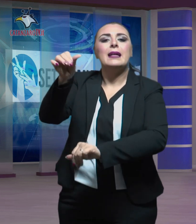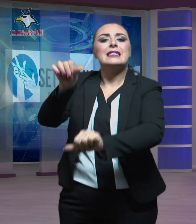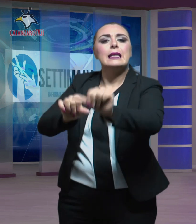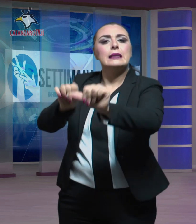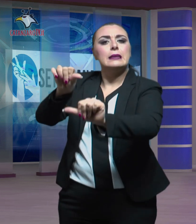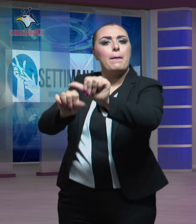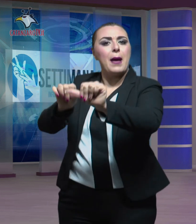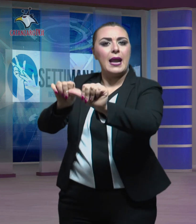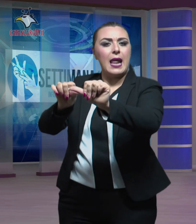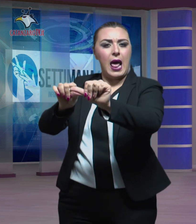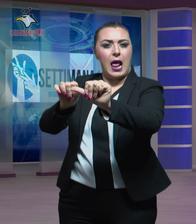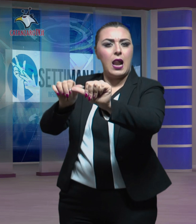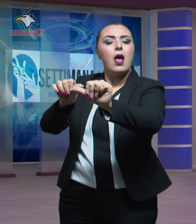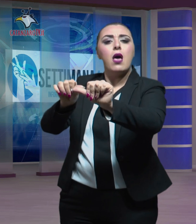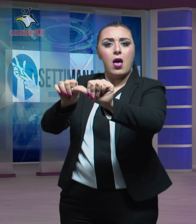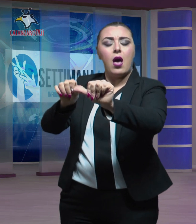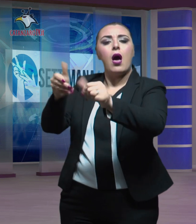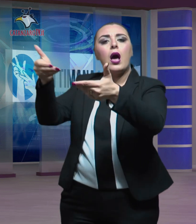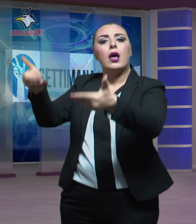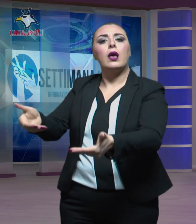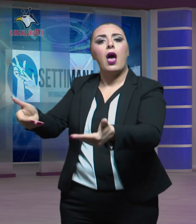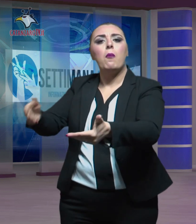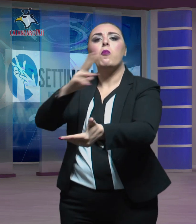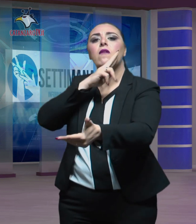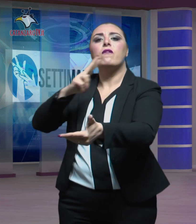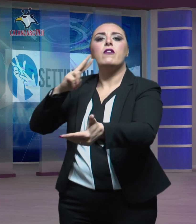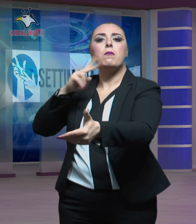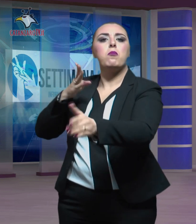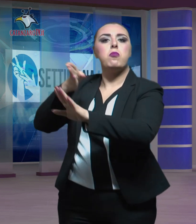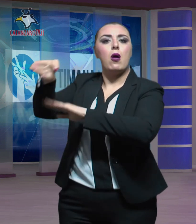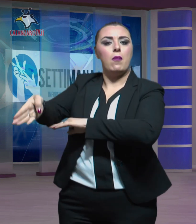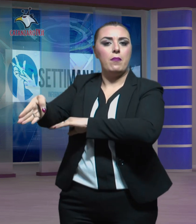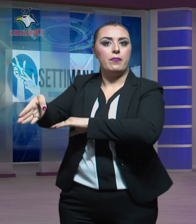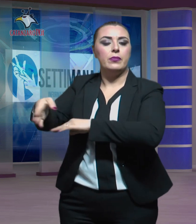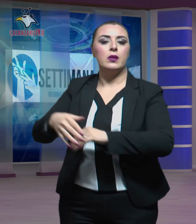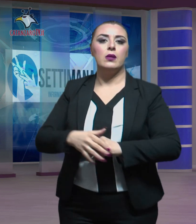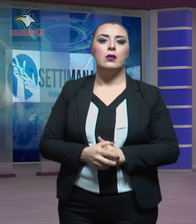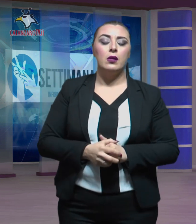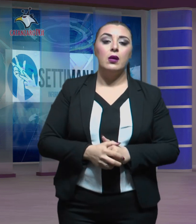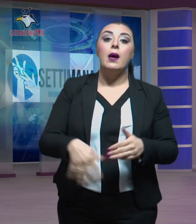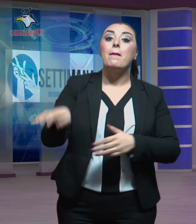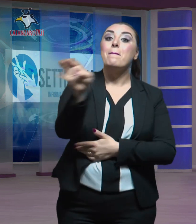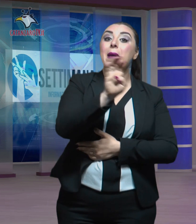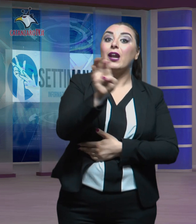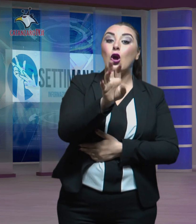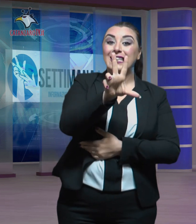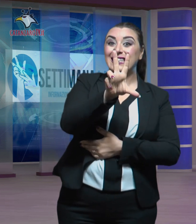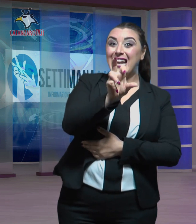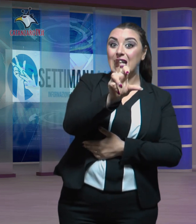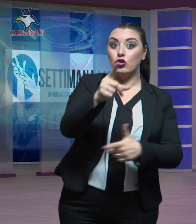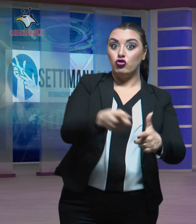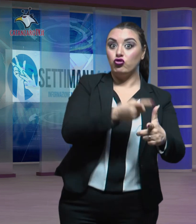infrasettimanale sul campo della Vibonese. Mercoledì 30